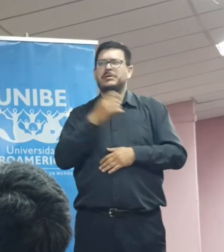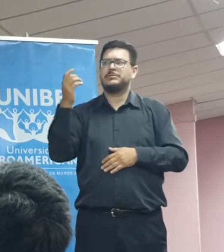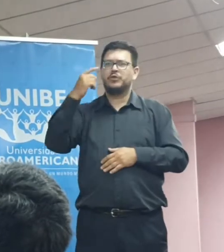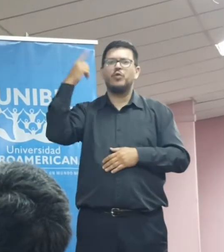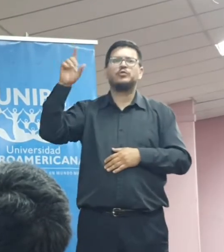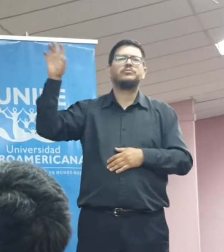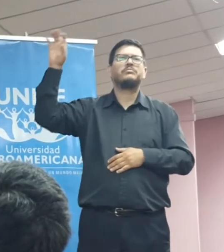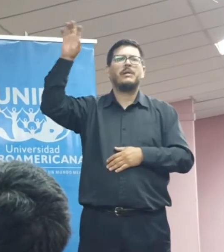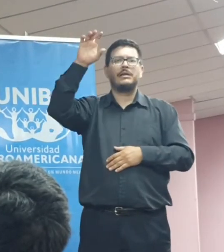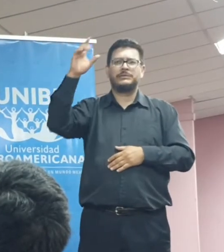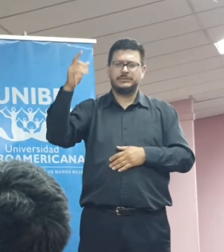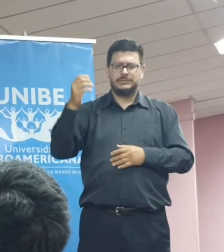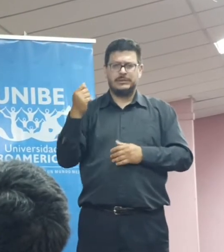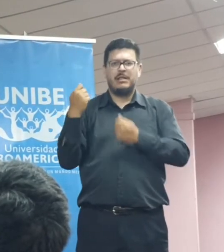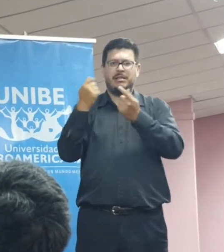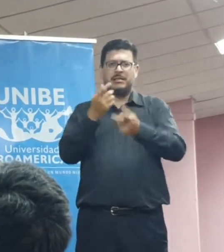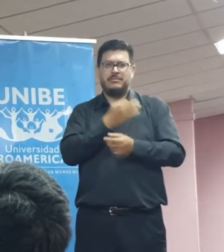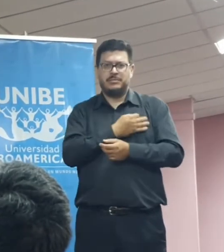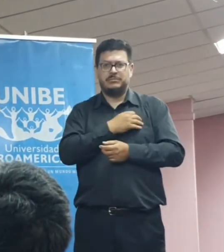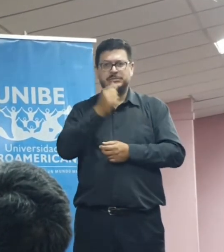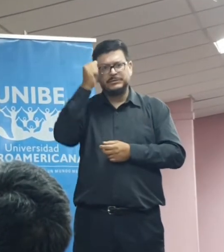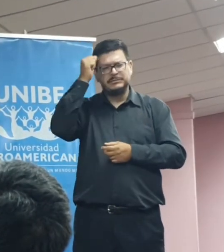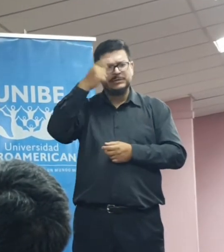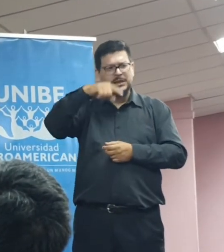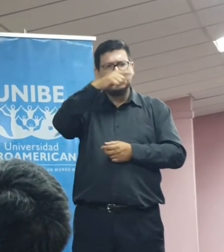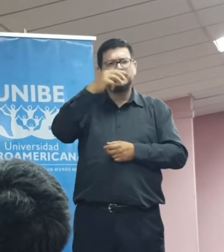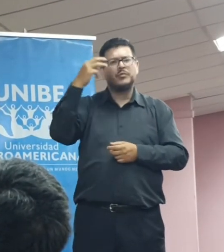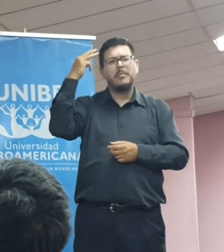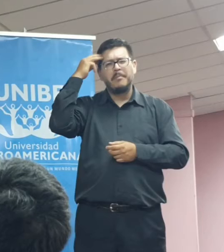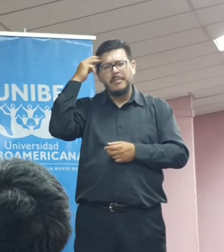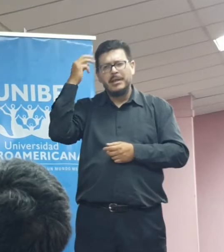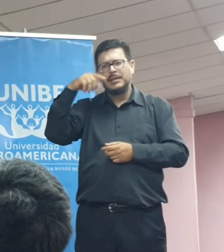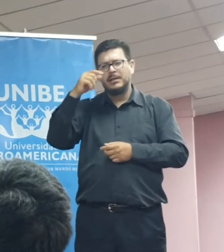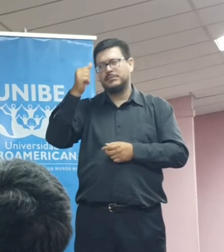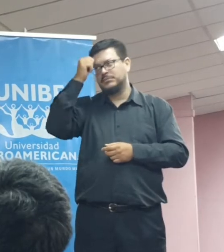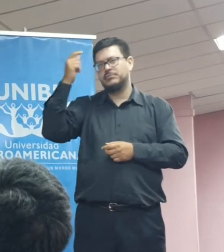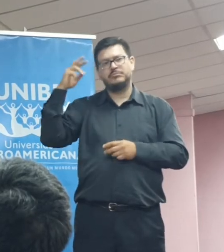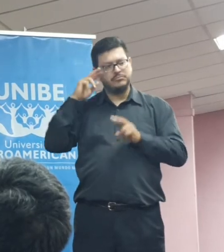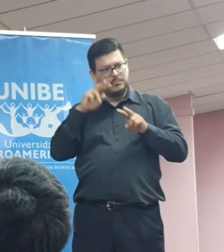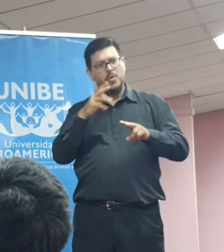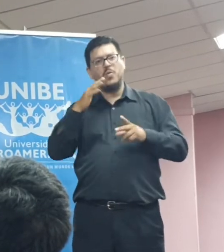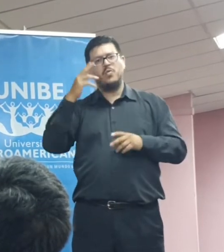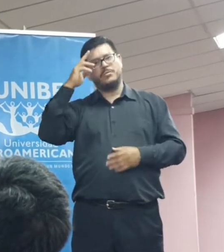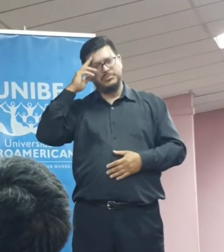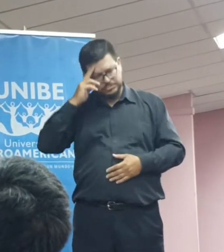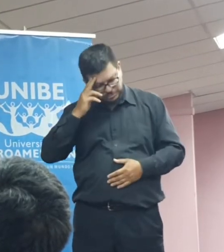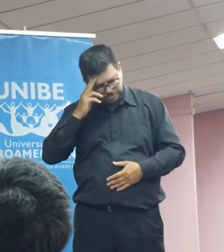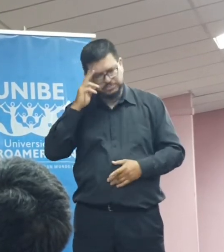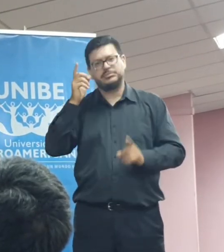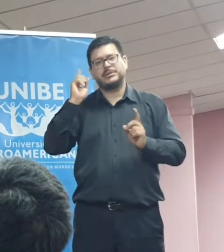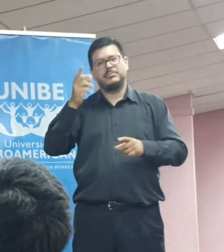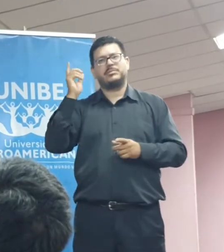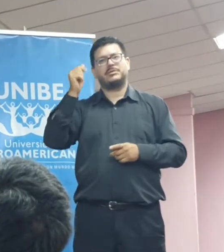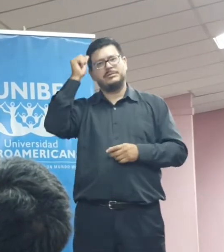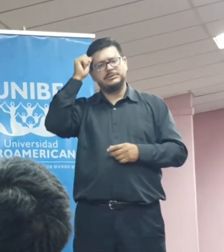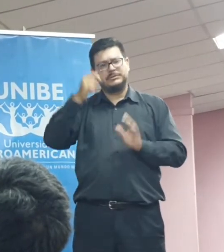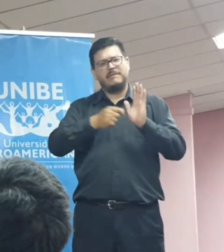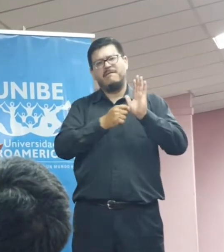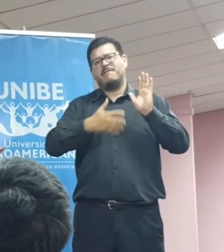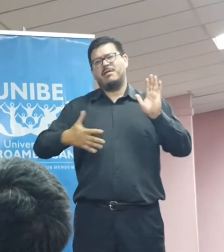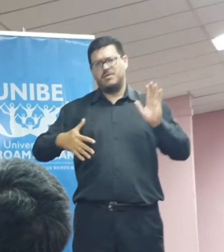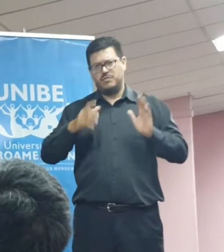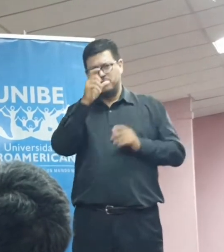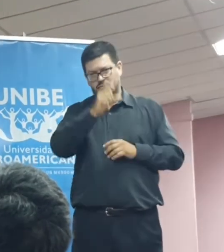países. Que las mentes brillantes sean respetadas y valoradas, no